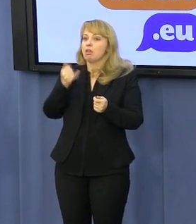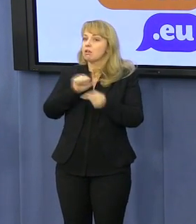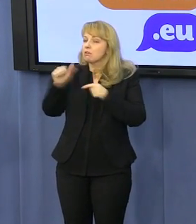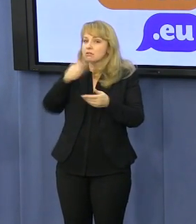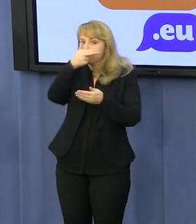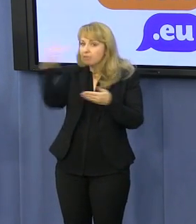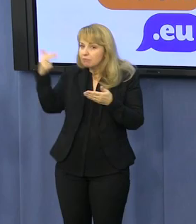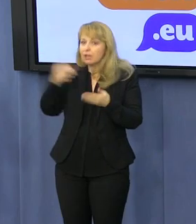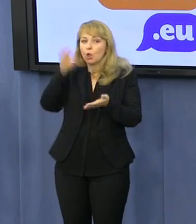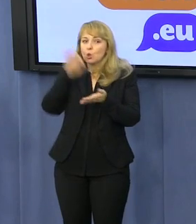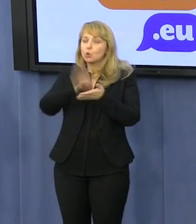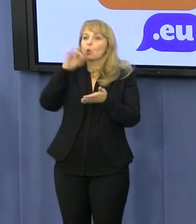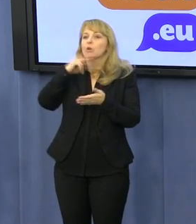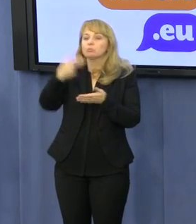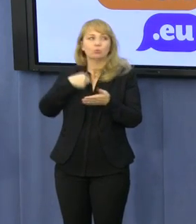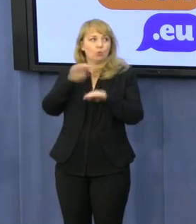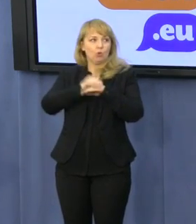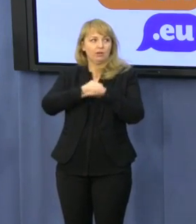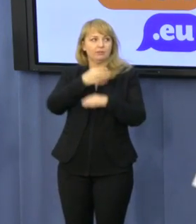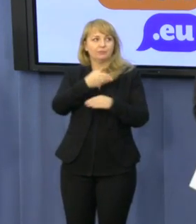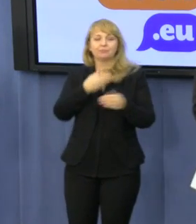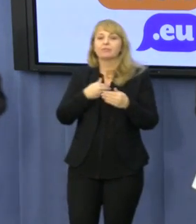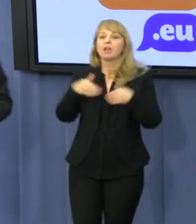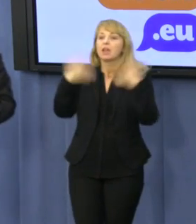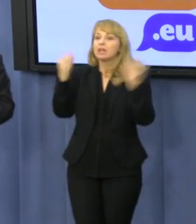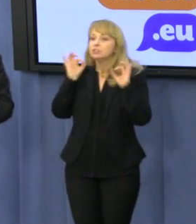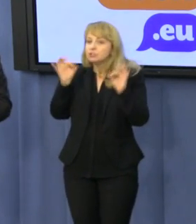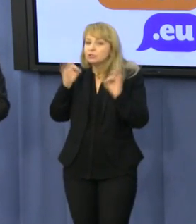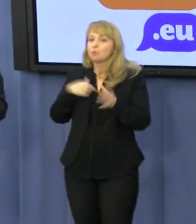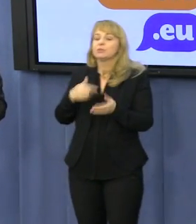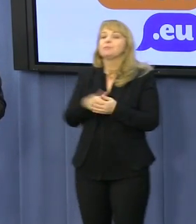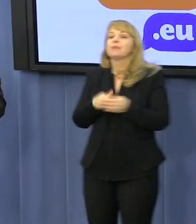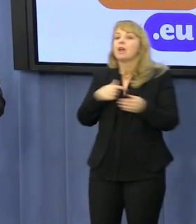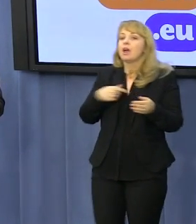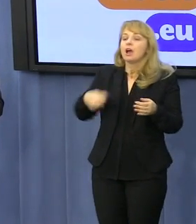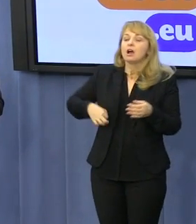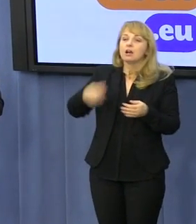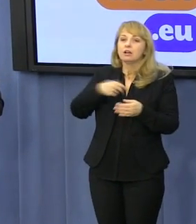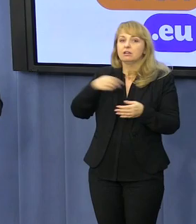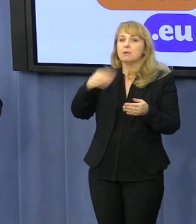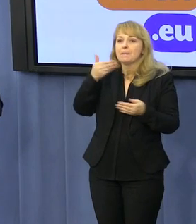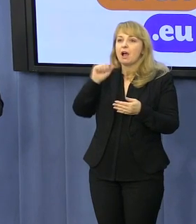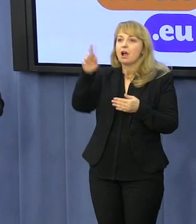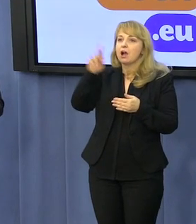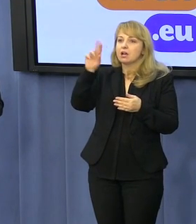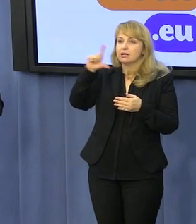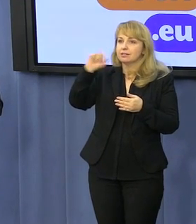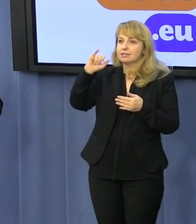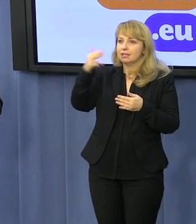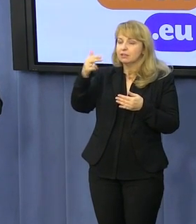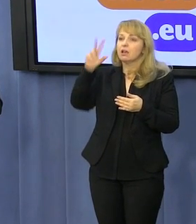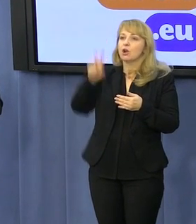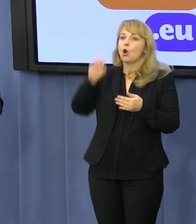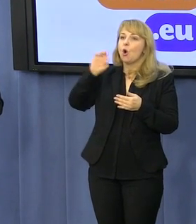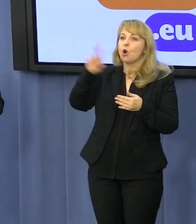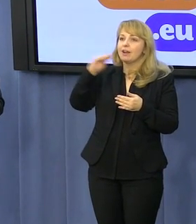Marcinowi, on lepiej o tym powie. Dzień dobry Państwu jeszcze raz. Marcin Chorecki, Stowarzyszenie Wolny Poker. Reprezentujemy